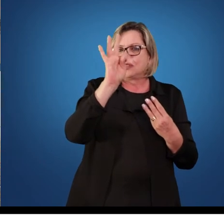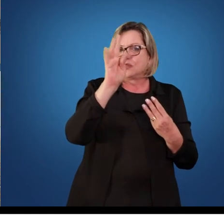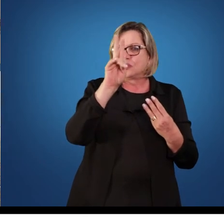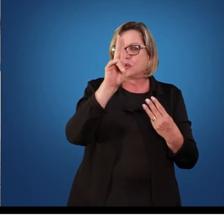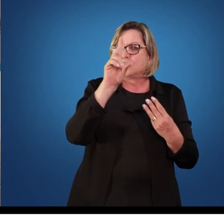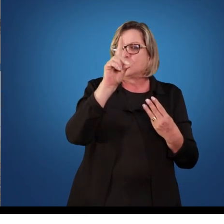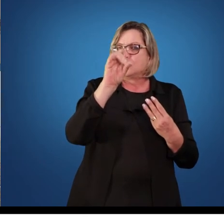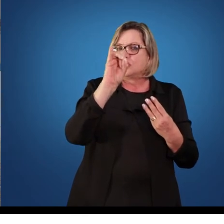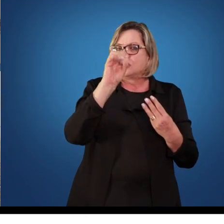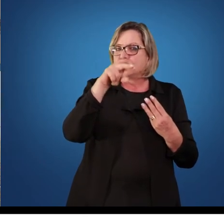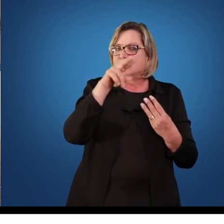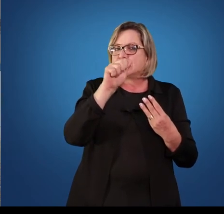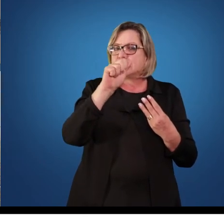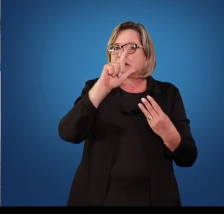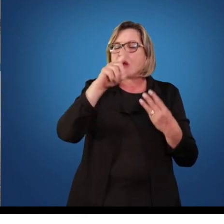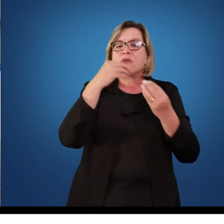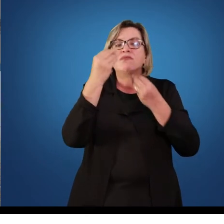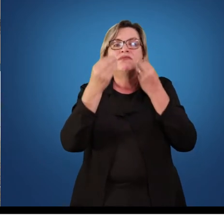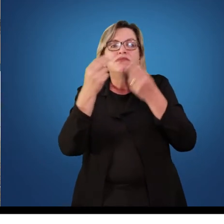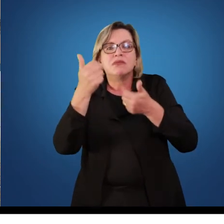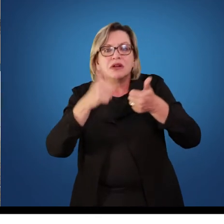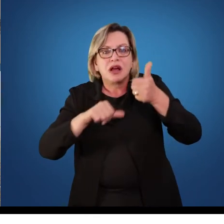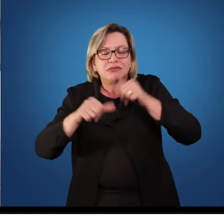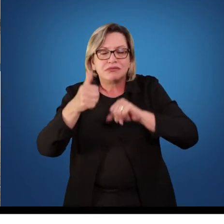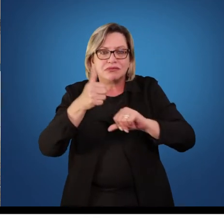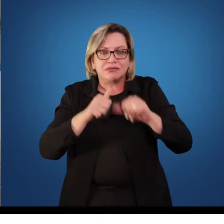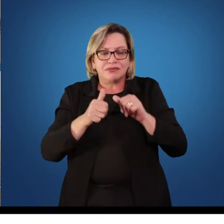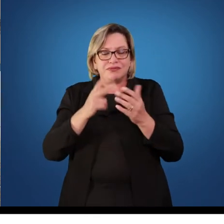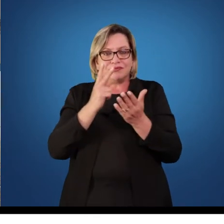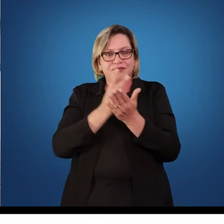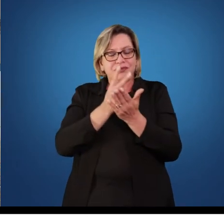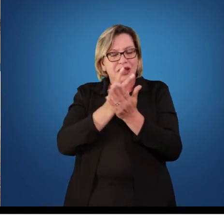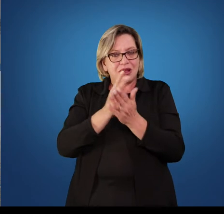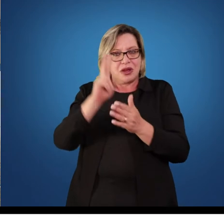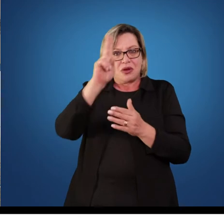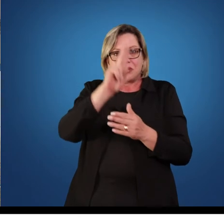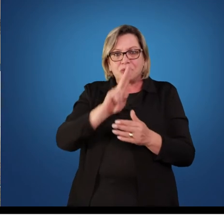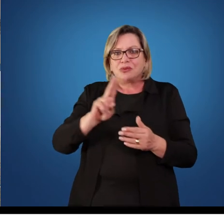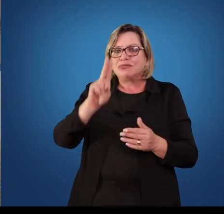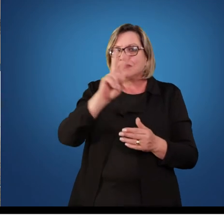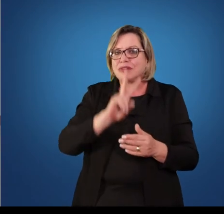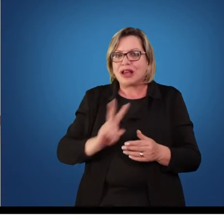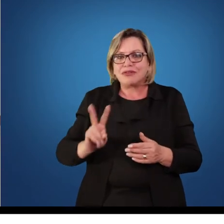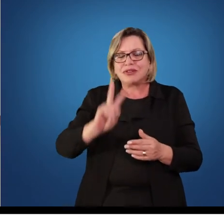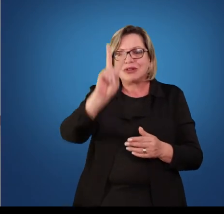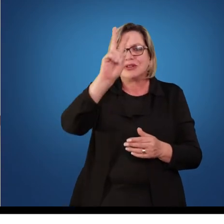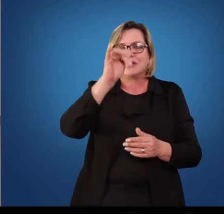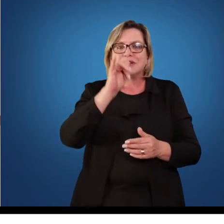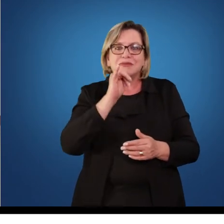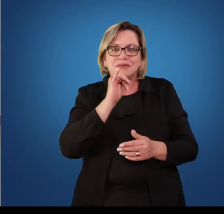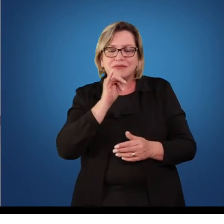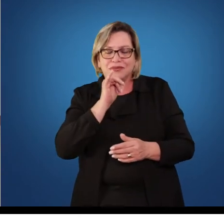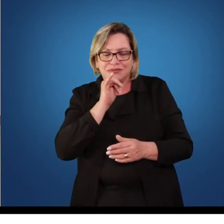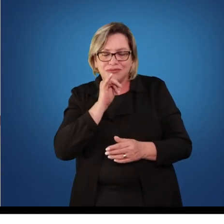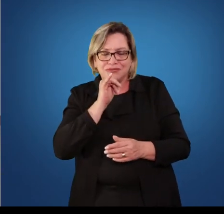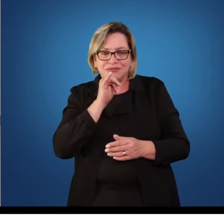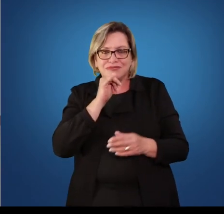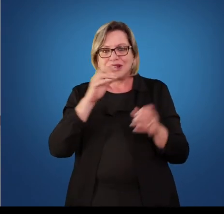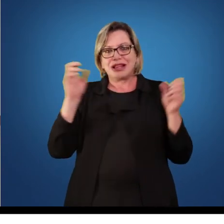dimensão atitudinal? Então, nós vamos trabalhar alguns valores. Por exemplo, nas aulas de educação física, ainda